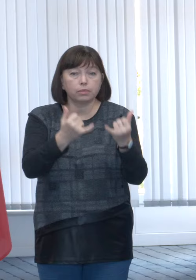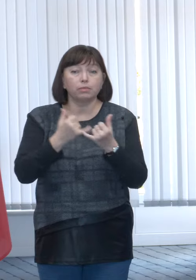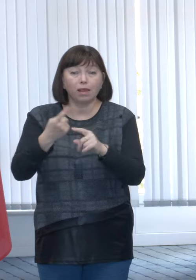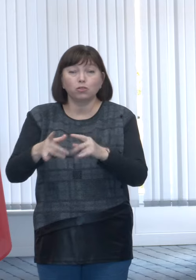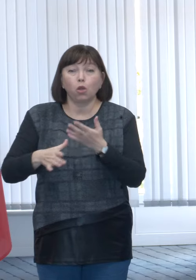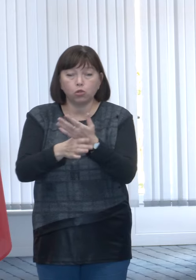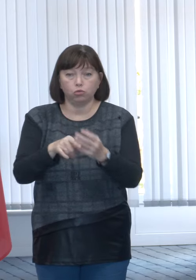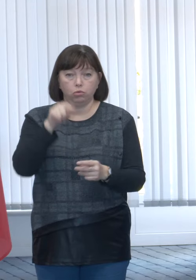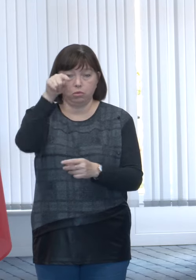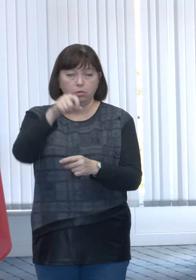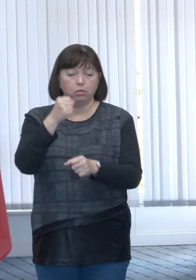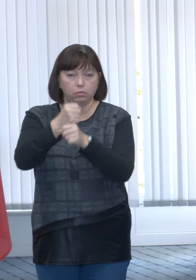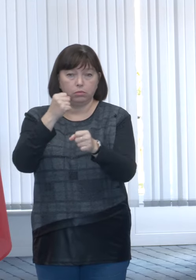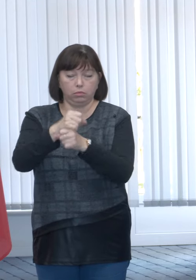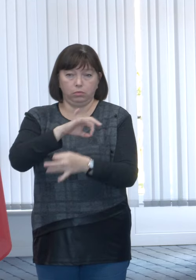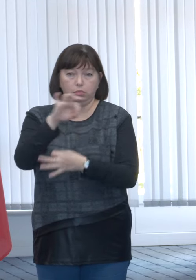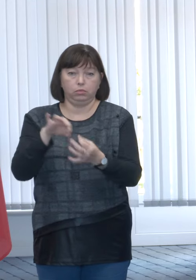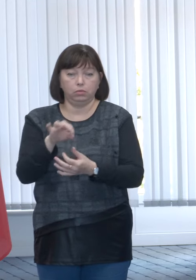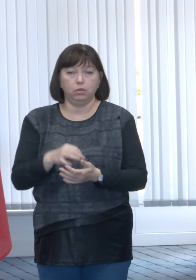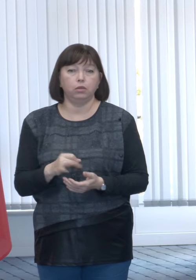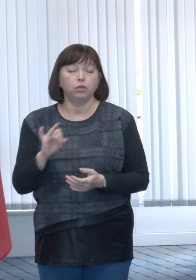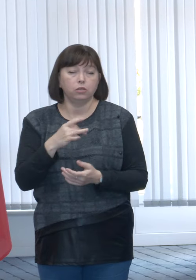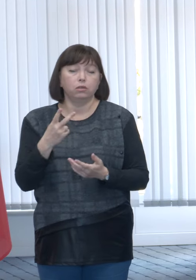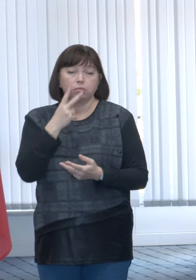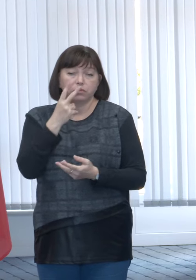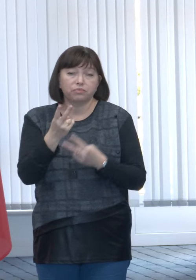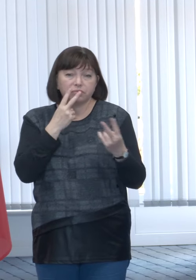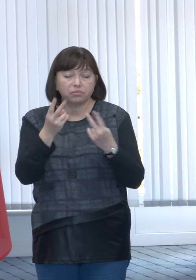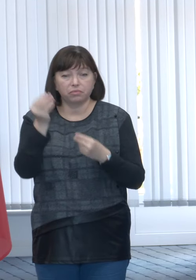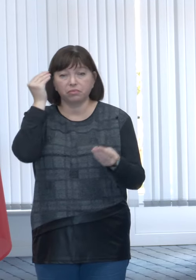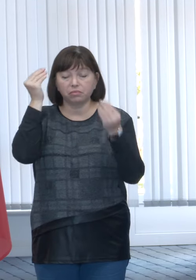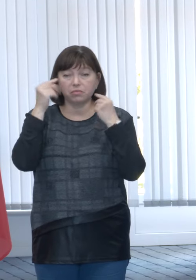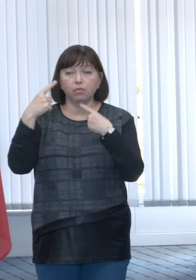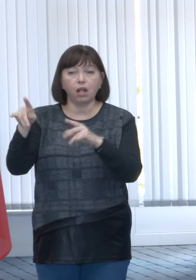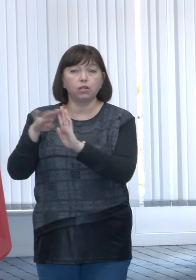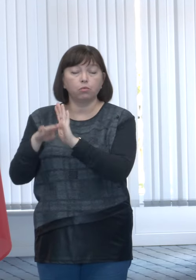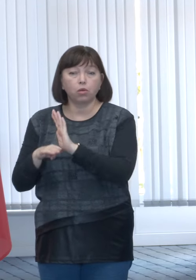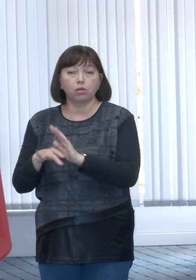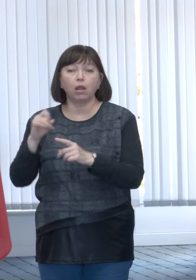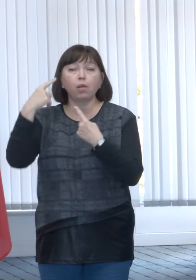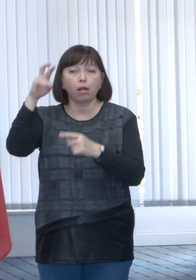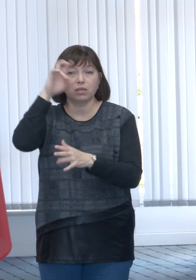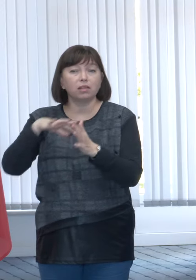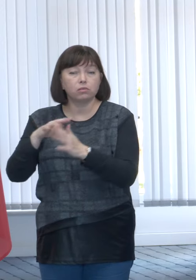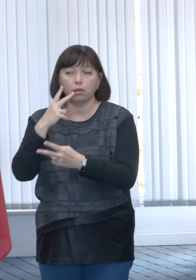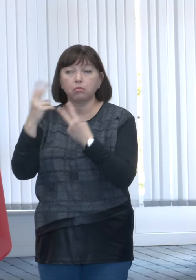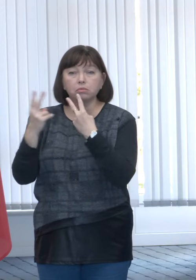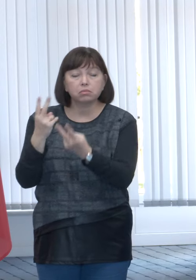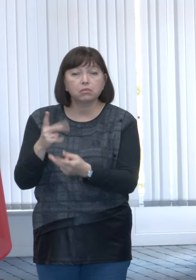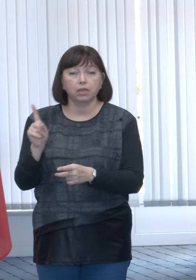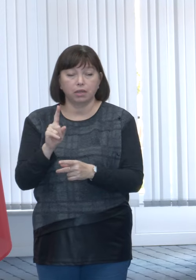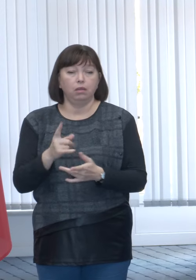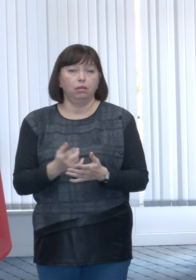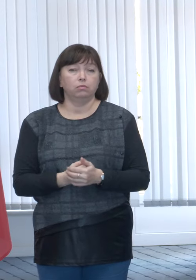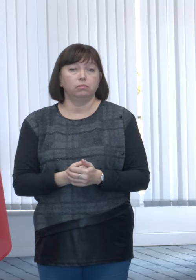compensații în factură. Experiența noastră pe alte programe și experiența altor țări arată că pe